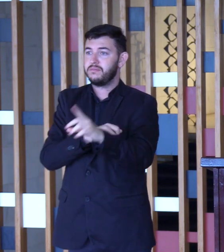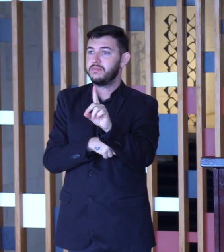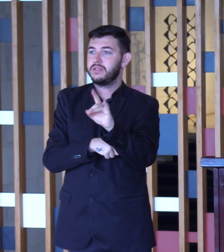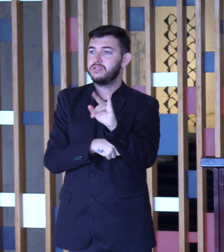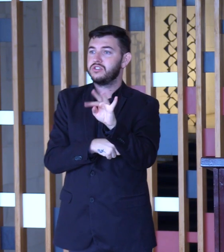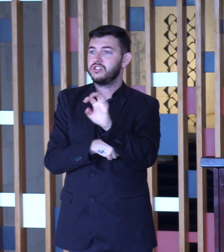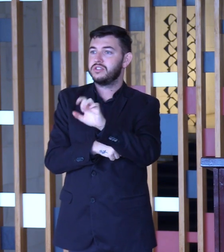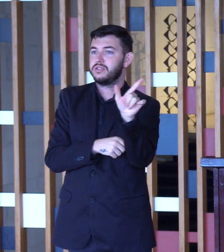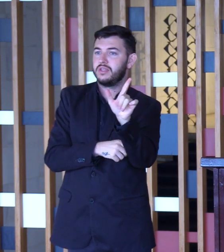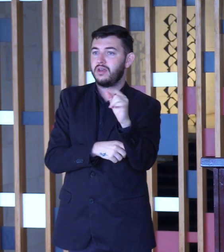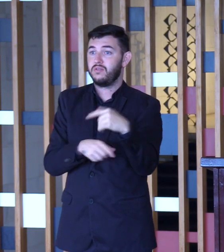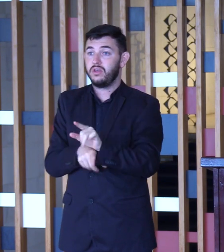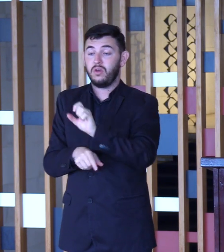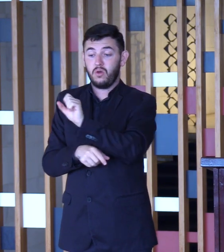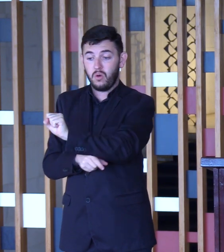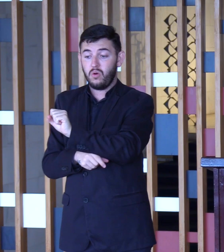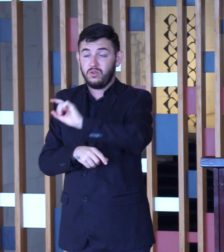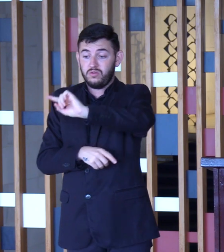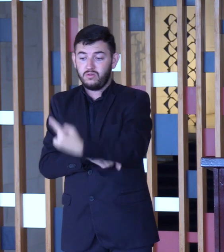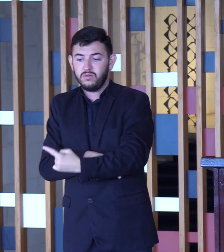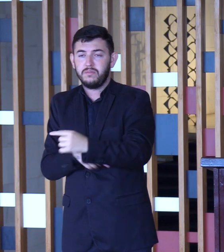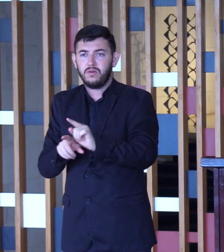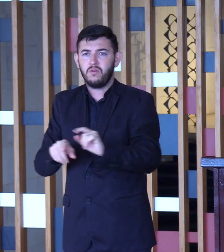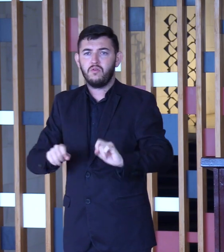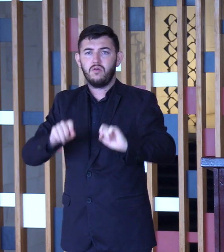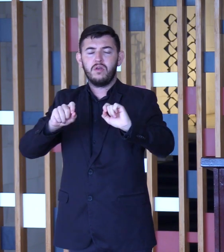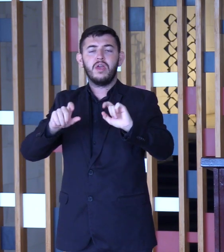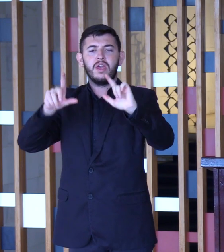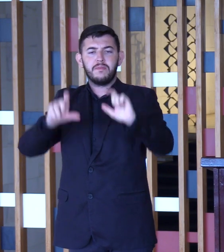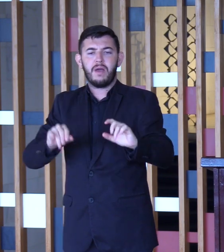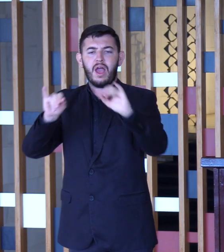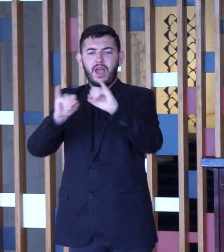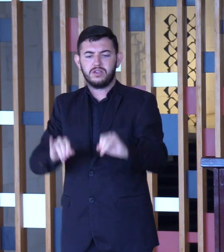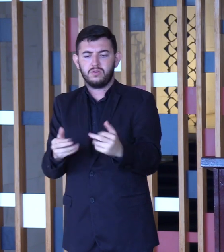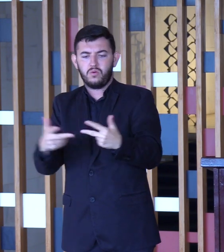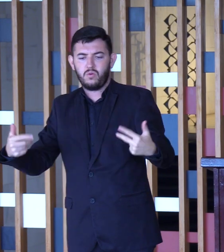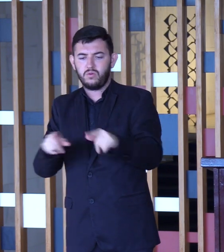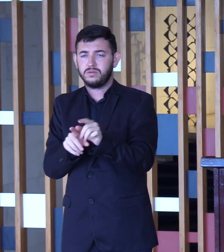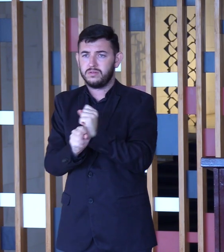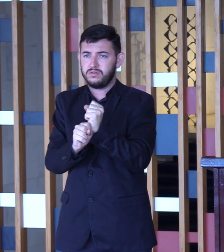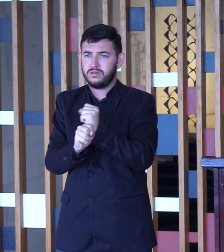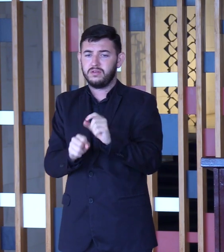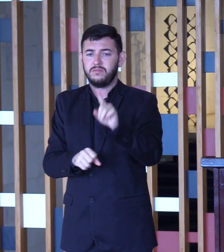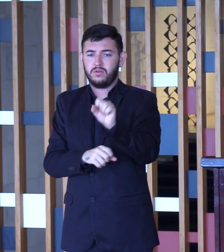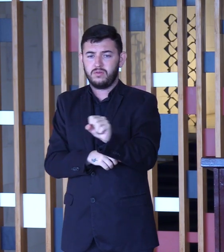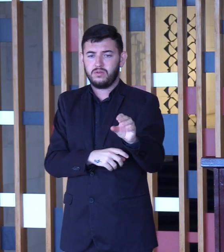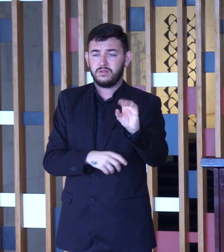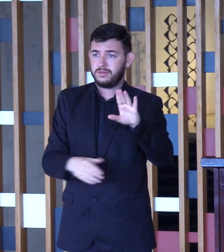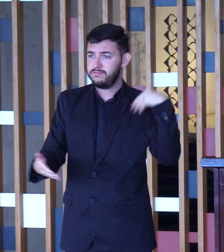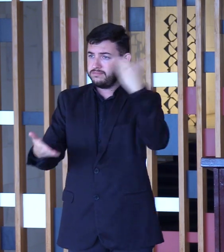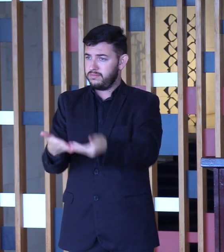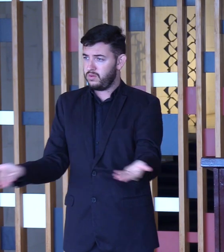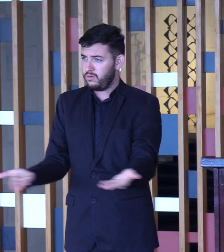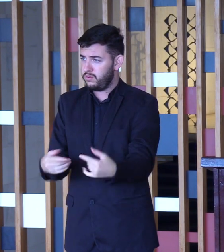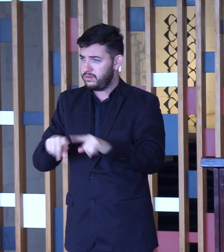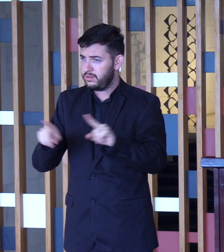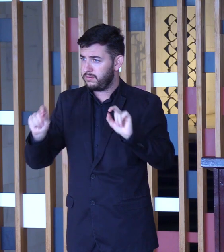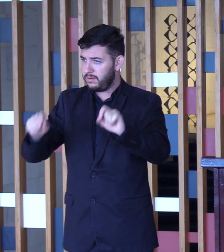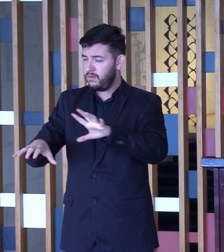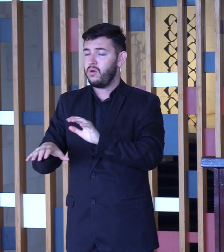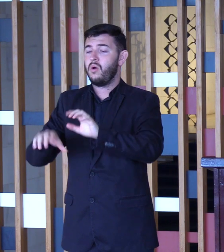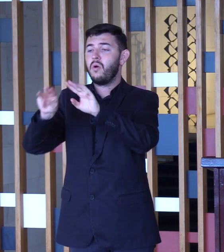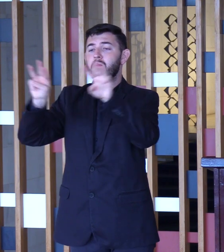período de 1821 a 1831, sobre os primeiros passos da Nova Nação que o Museu Histórico e Diplomático